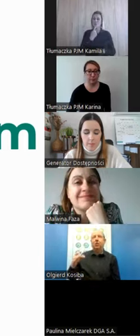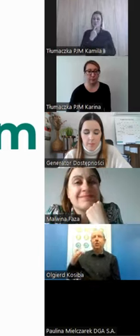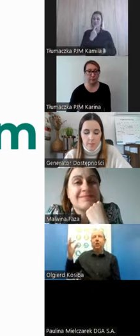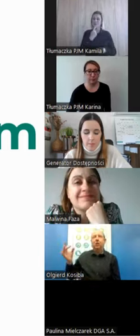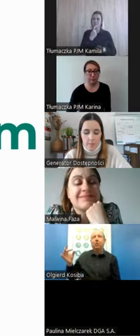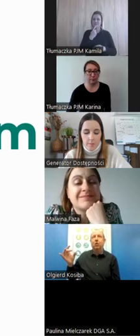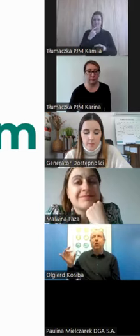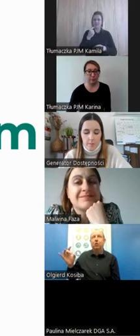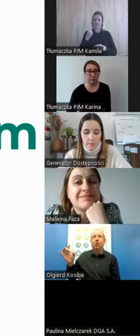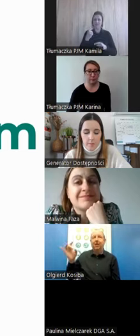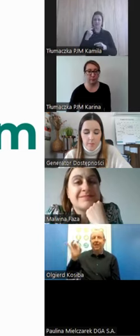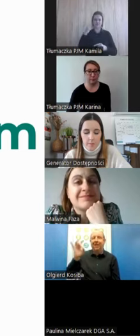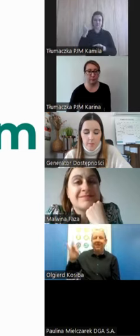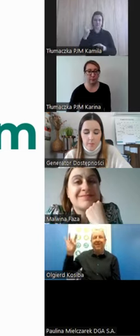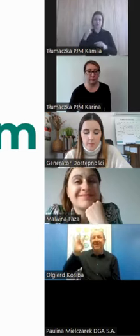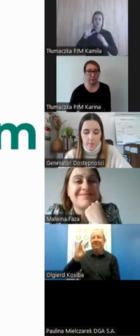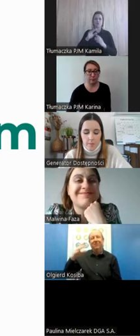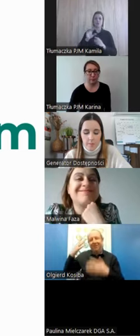czyli jak oni mają got.